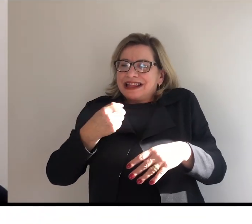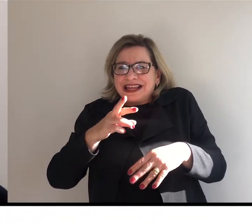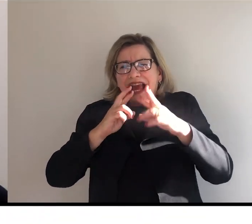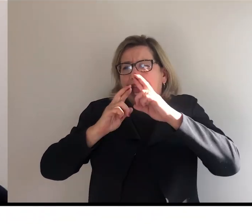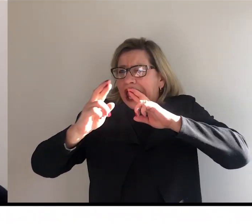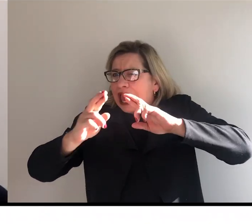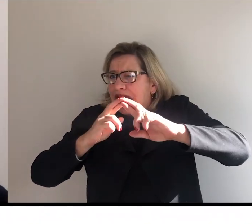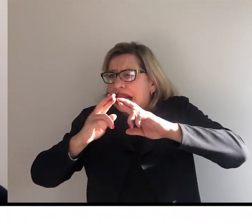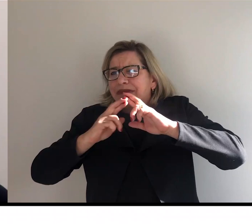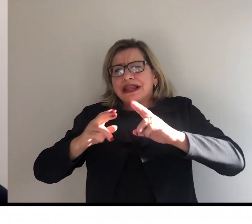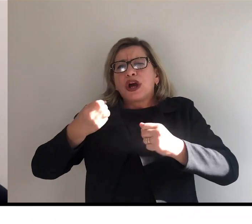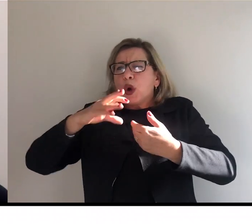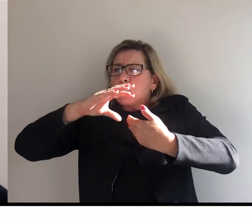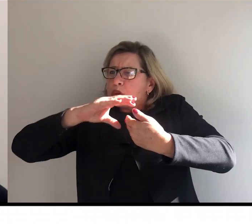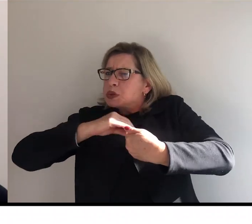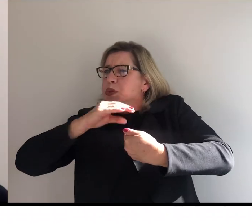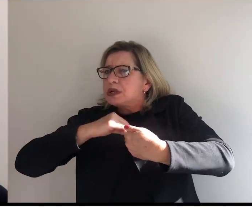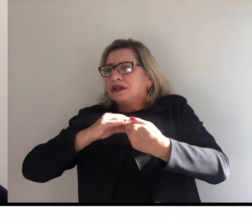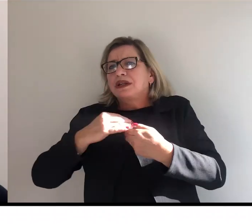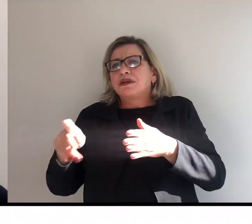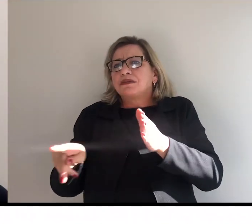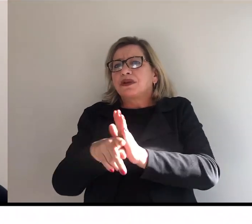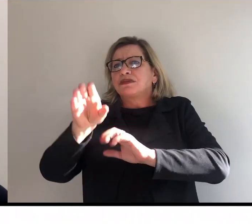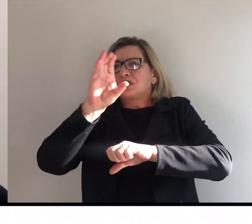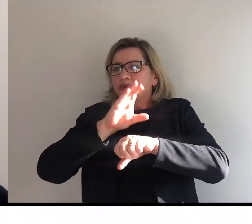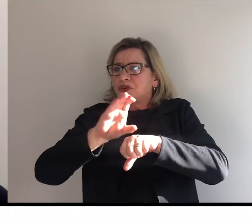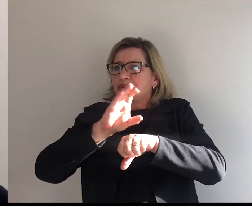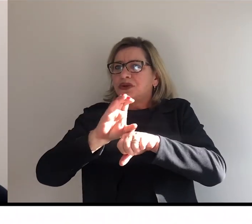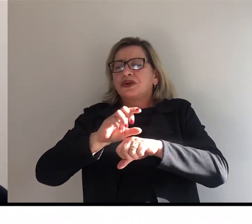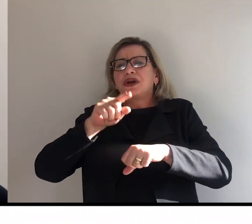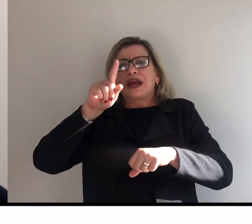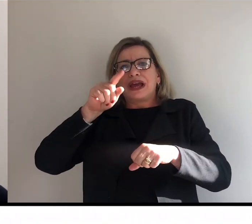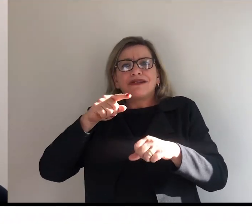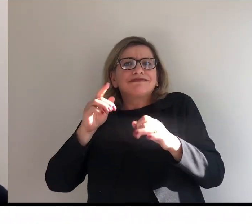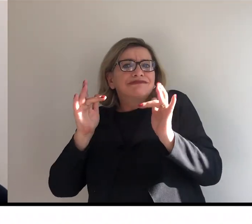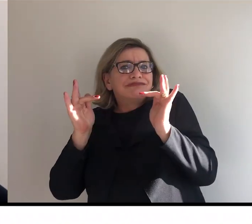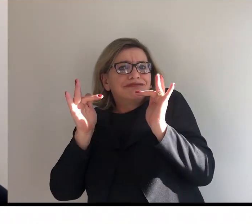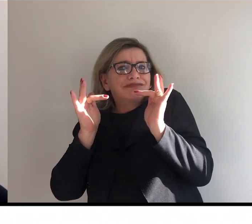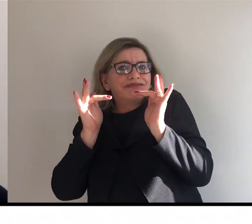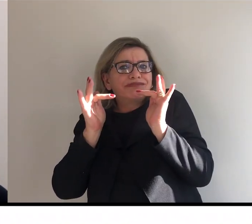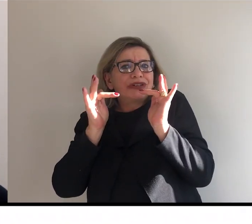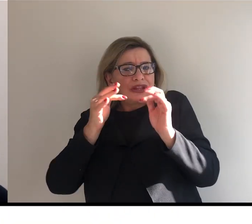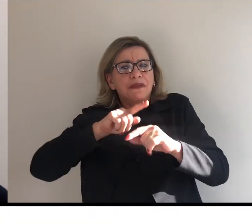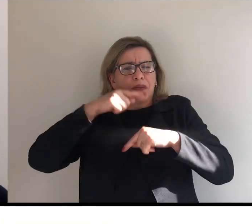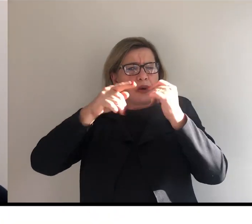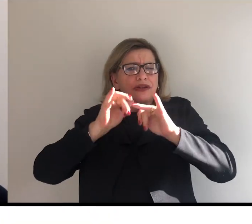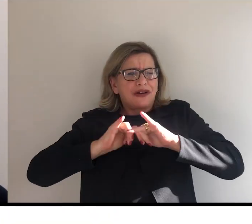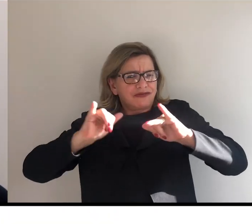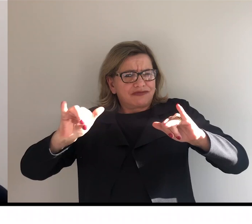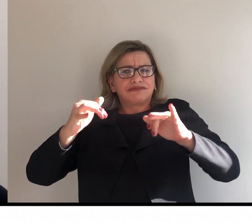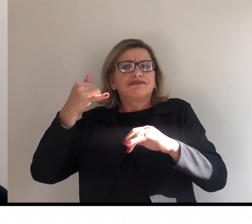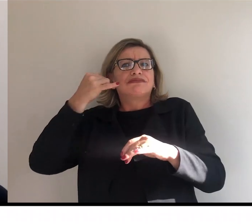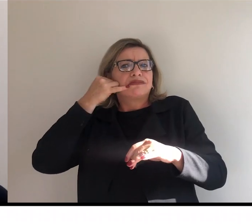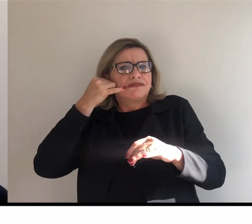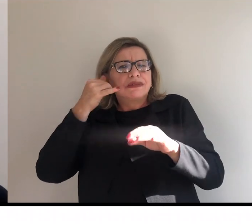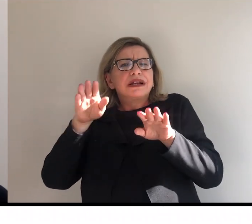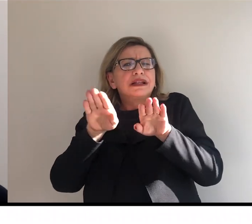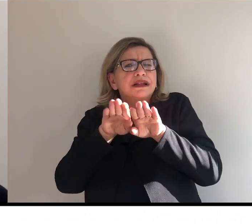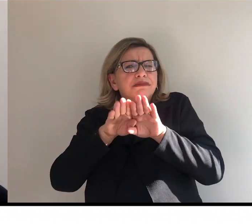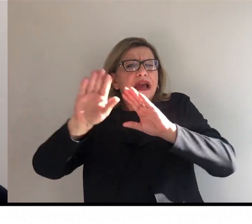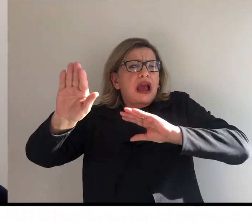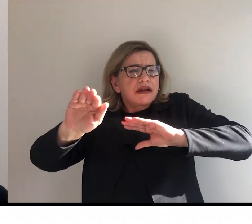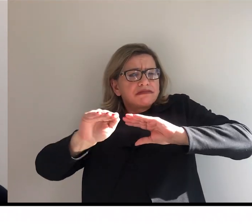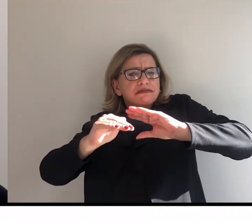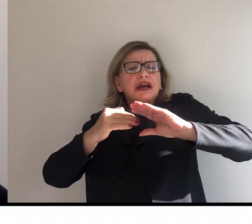reclamações, né, sobre o nosso curso. Será um contato, será um, vou passar meu telefone, meu e-mail, para que vocês possam entrar em contato